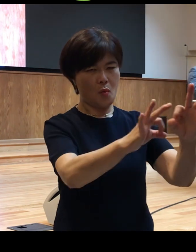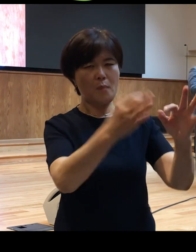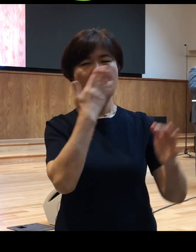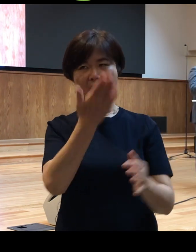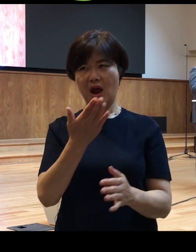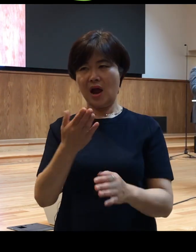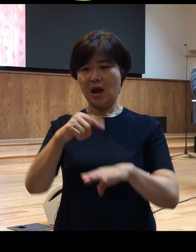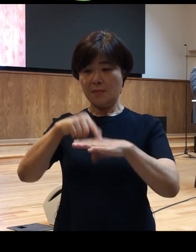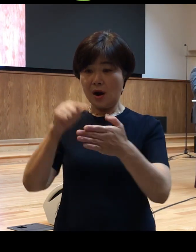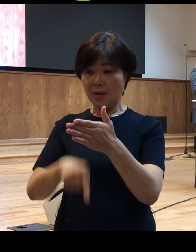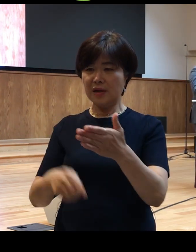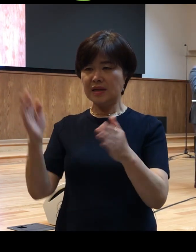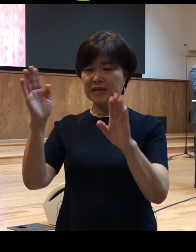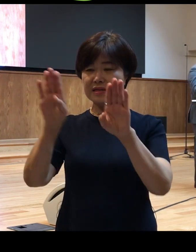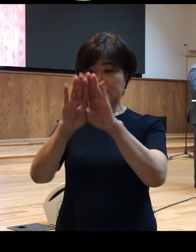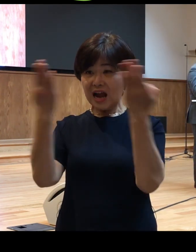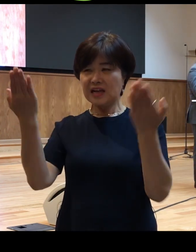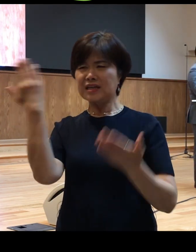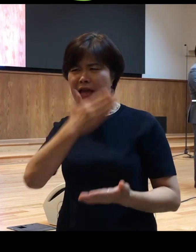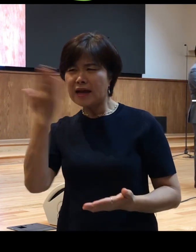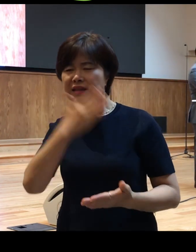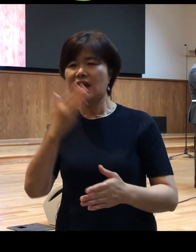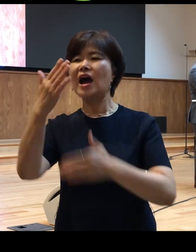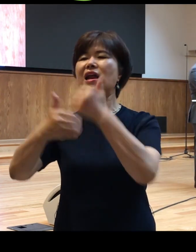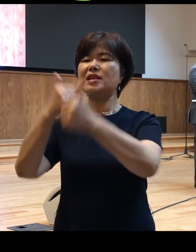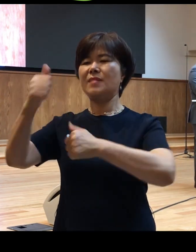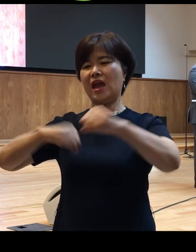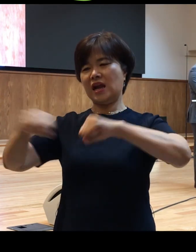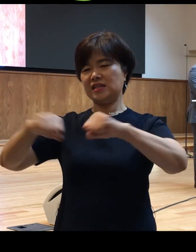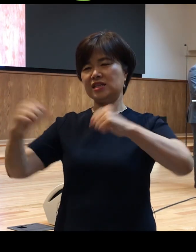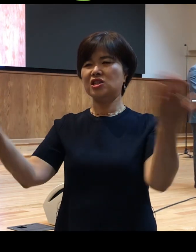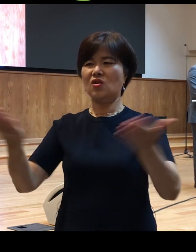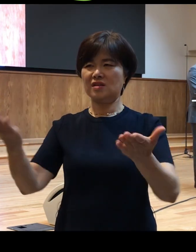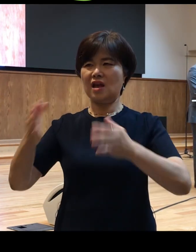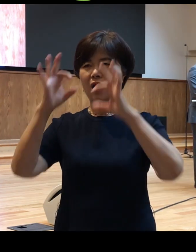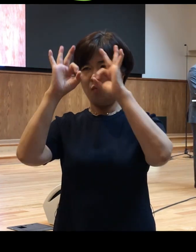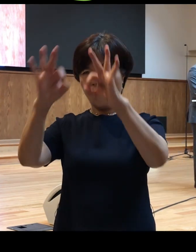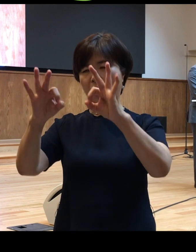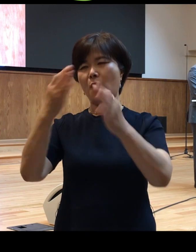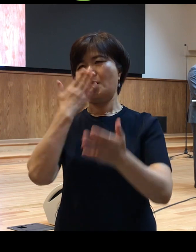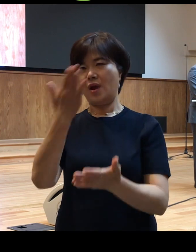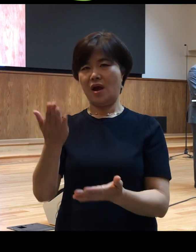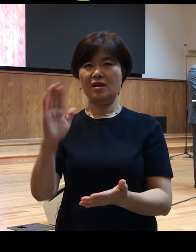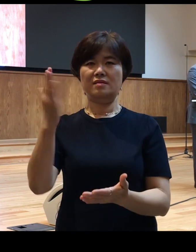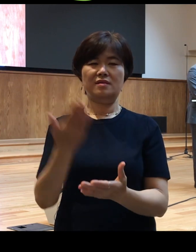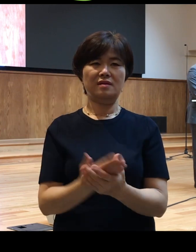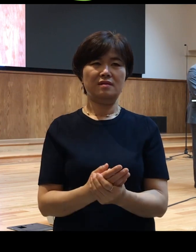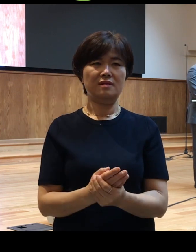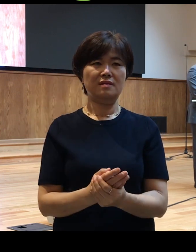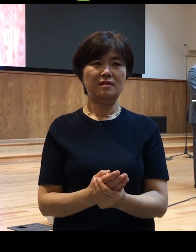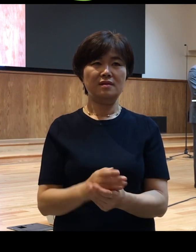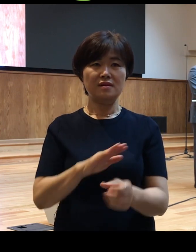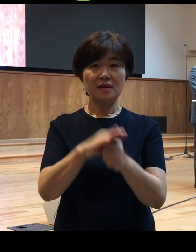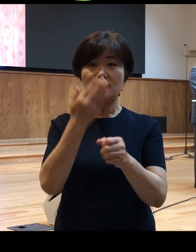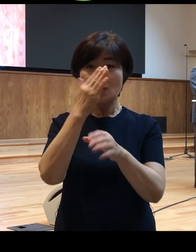창이 깨끗해야 하나님의 행하시는 역사를 볼 수 있다는 것입니다 사랑하는 성도 여러분 저와 여러분도